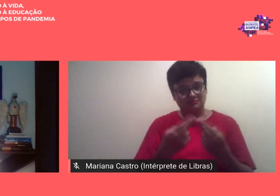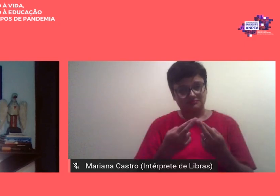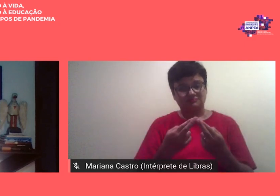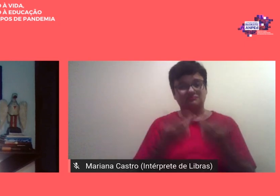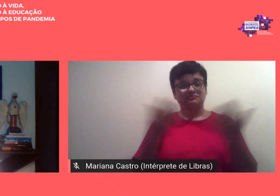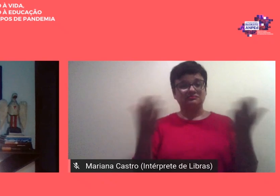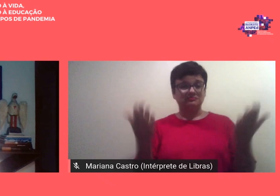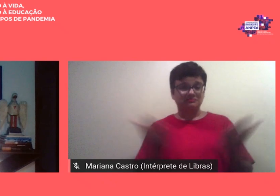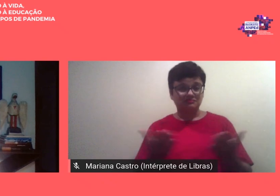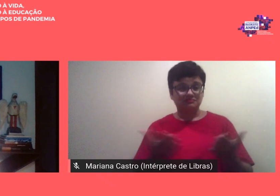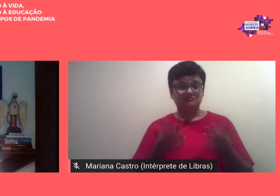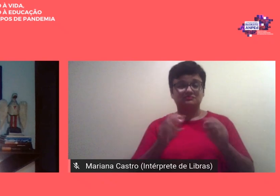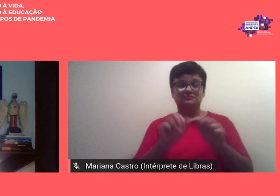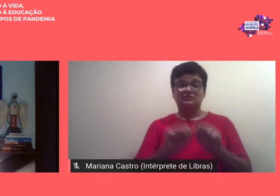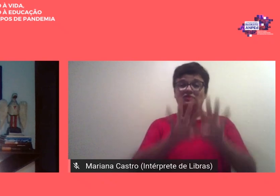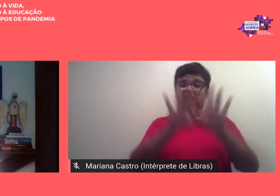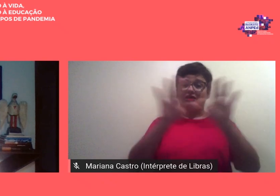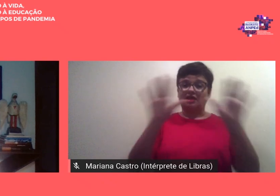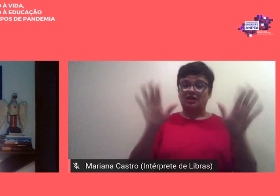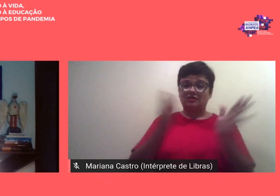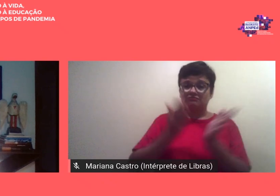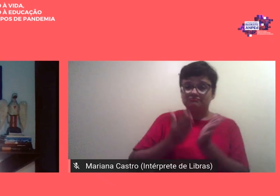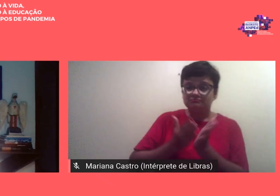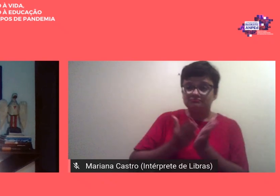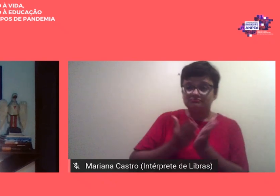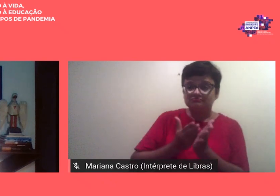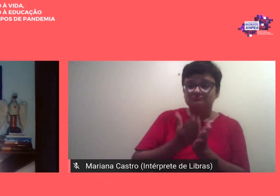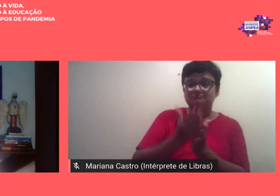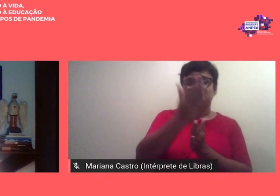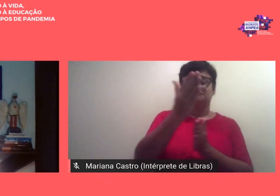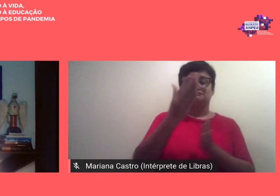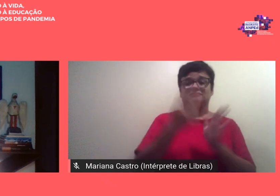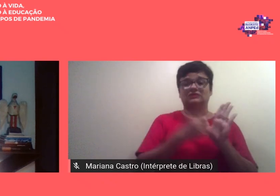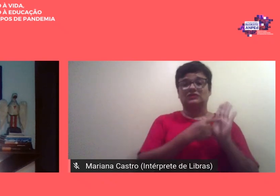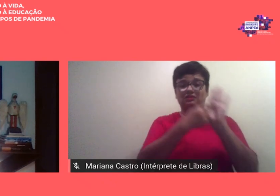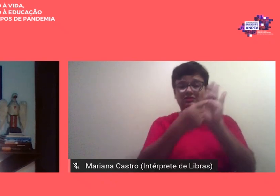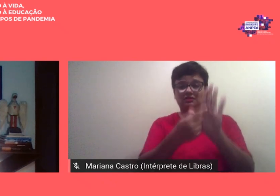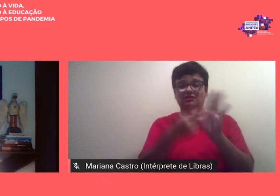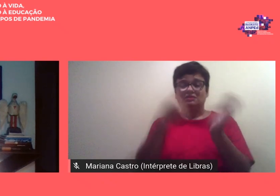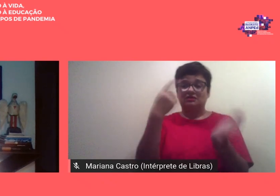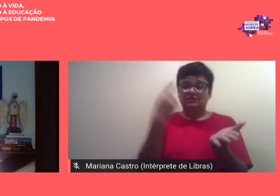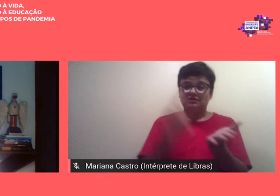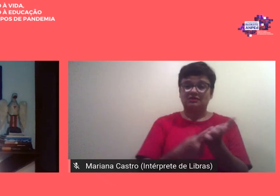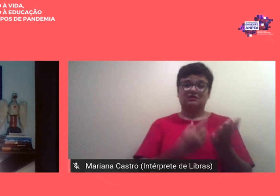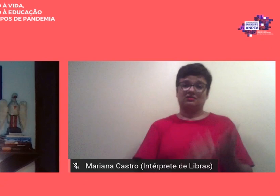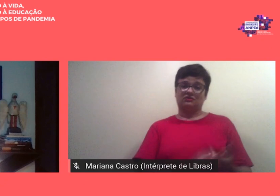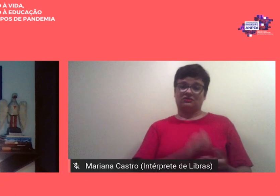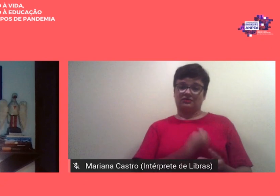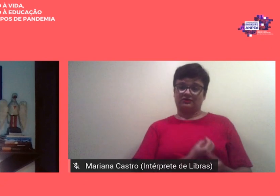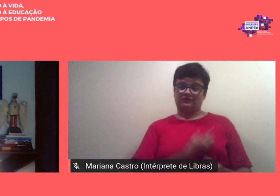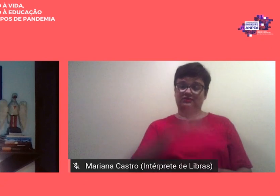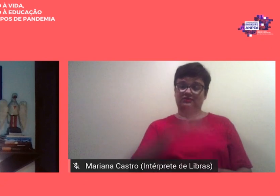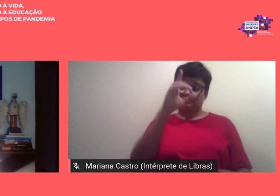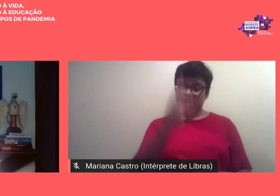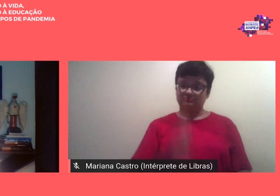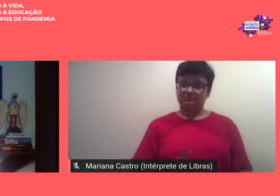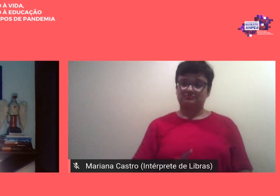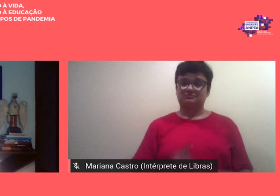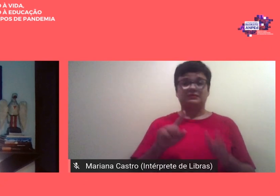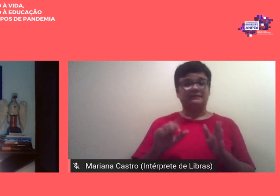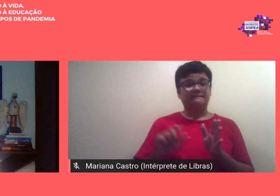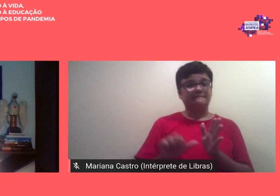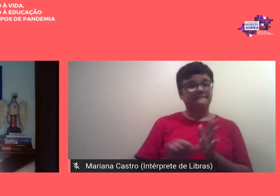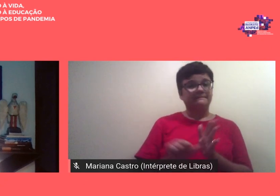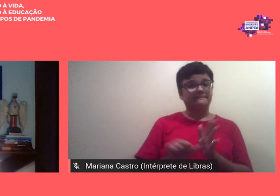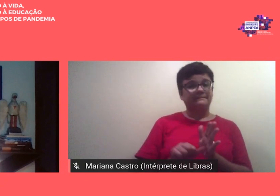direcionamento claro e compromissado com a vida como direito em primeiro lugar sem o que não se garante o